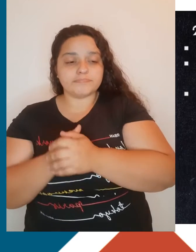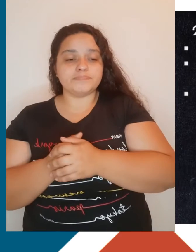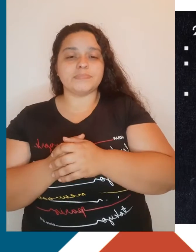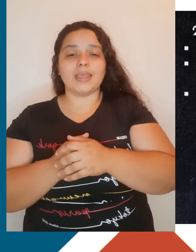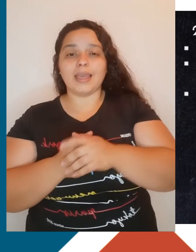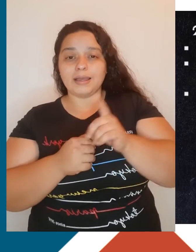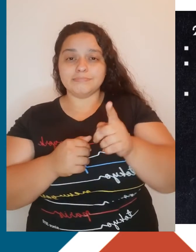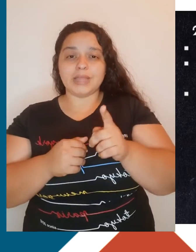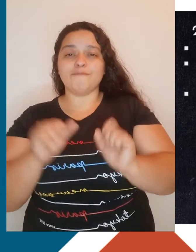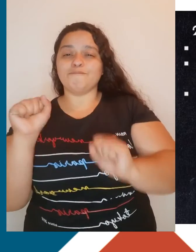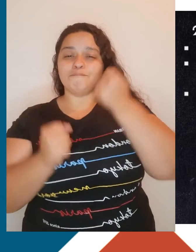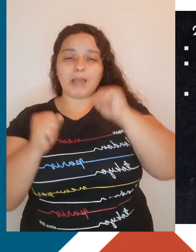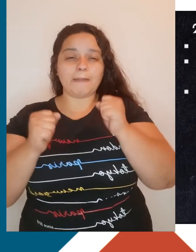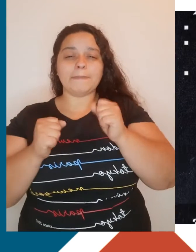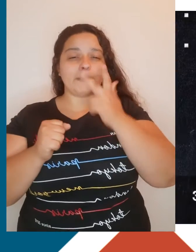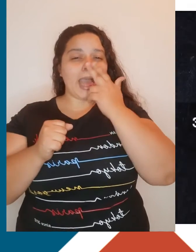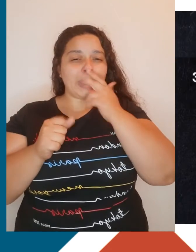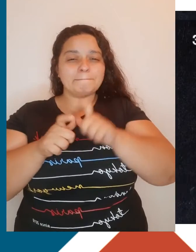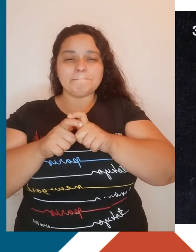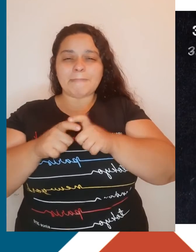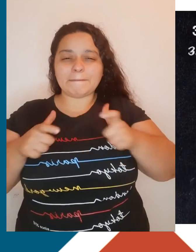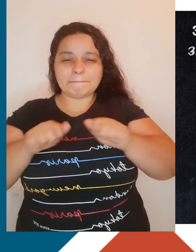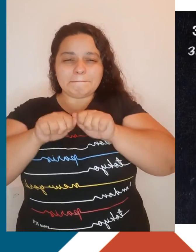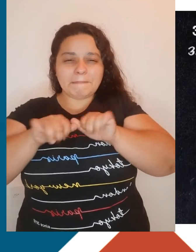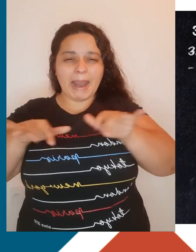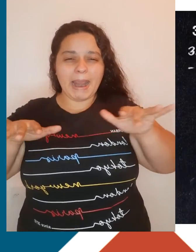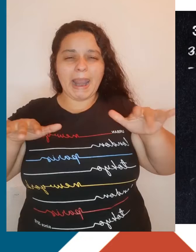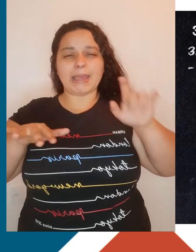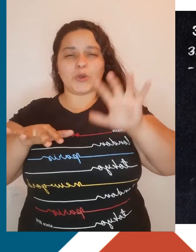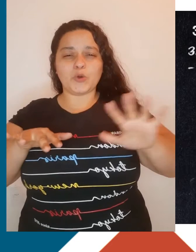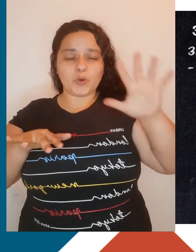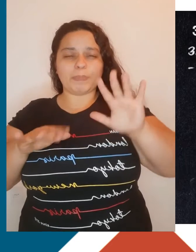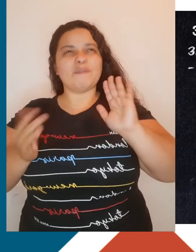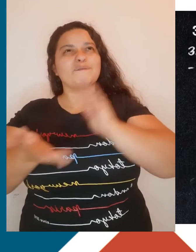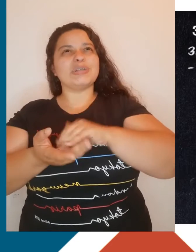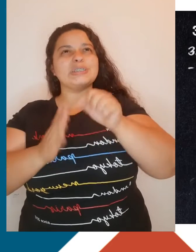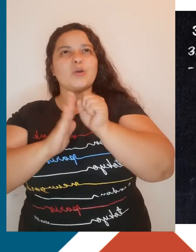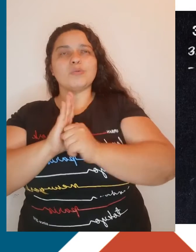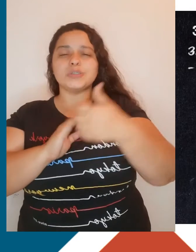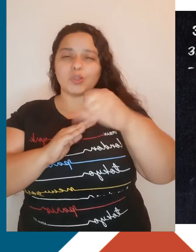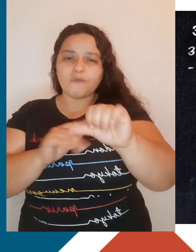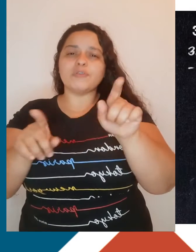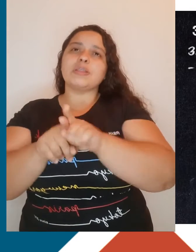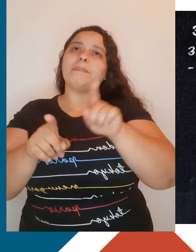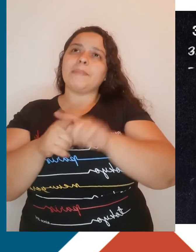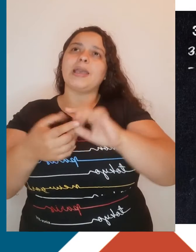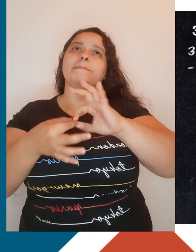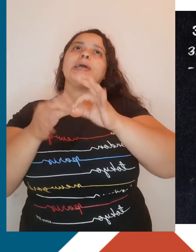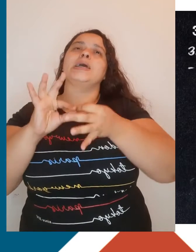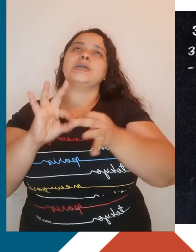estavam presentes em vários países europeus e em fins do século XIX também nos continentes americanos, sobretudo